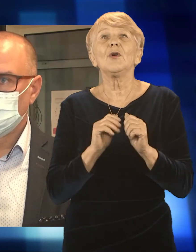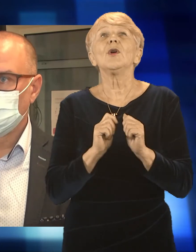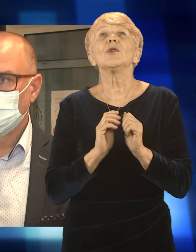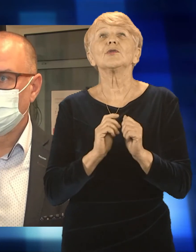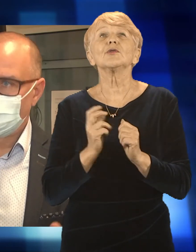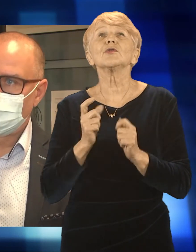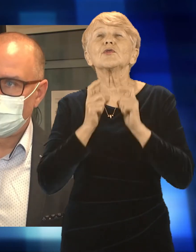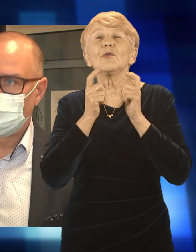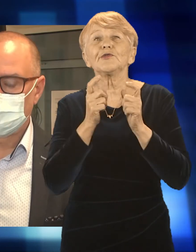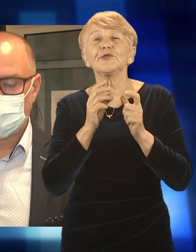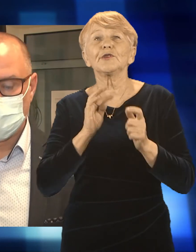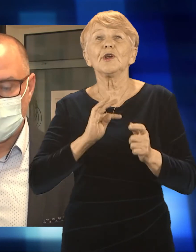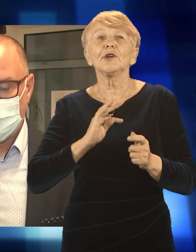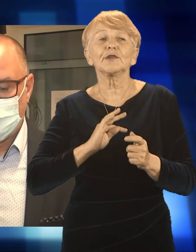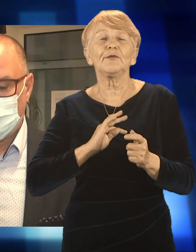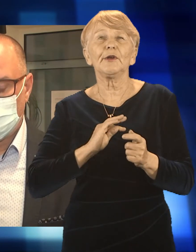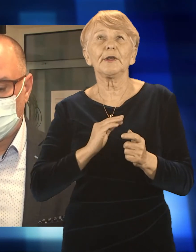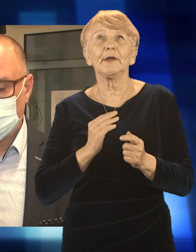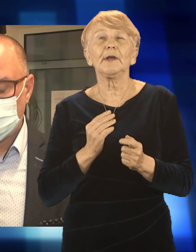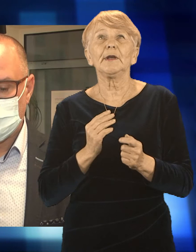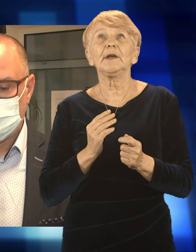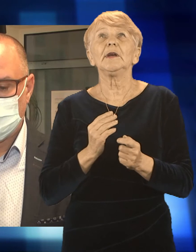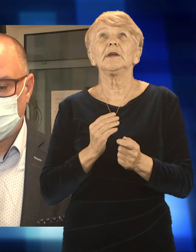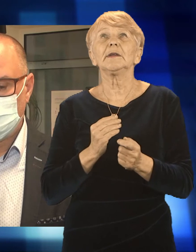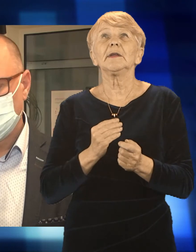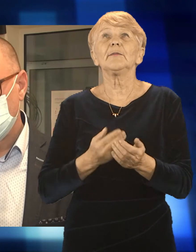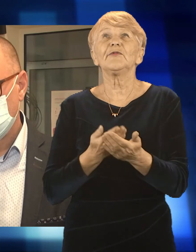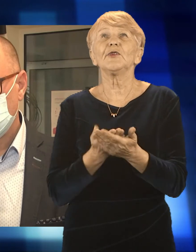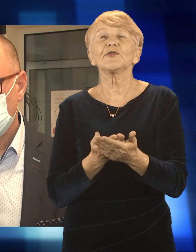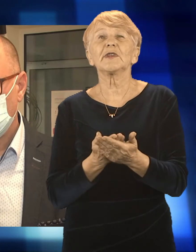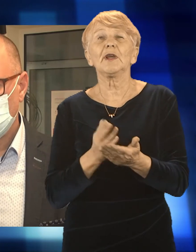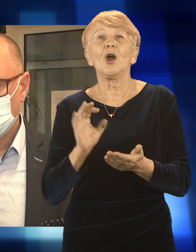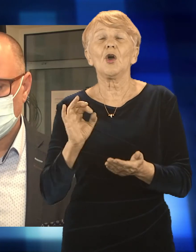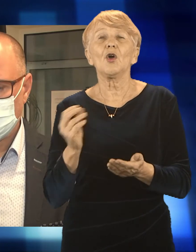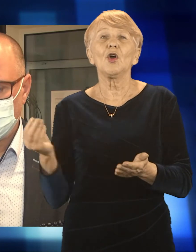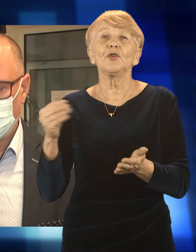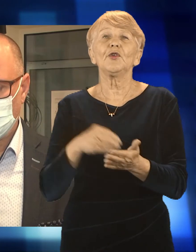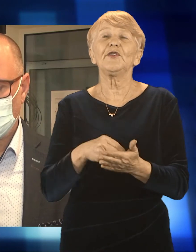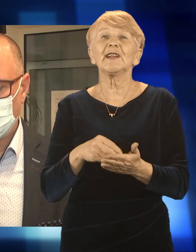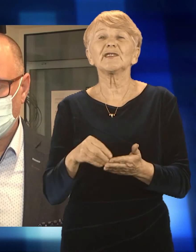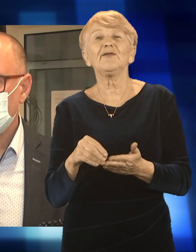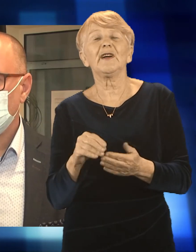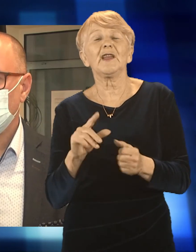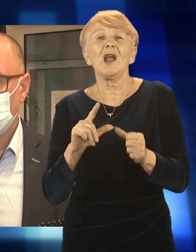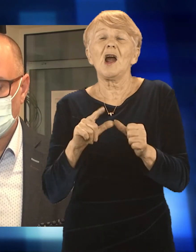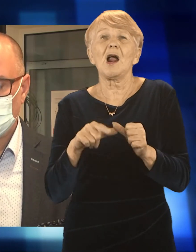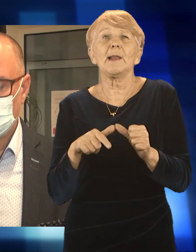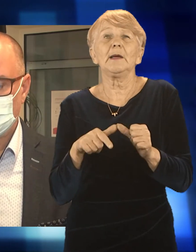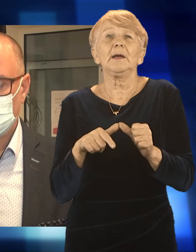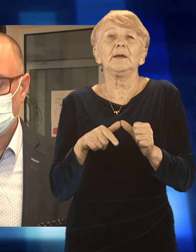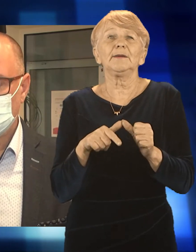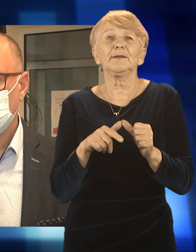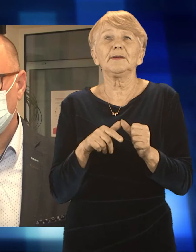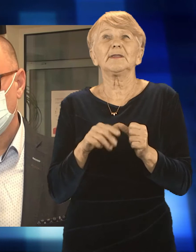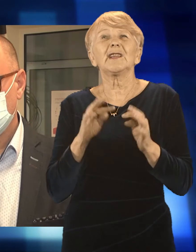jest jeszcze do grudnia, ta stara tarcza. Więc w zasadzie te działania już wygasają. Natomiast